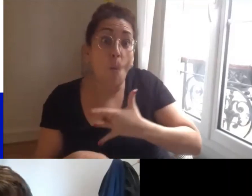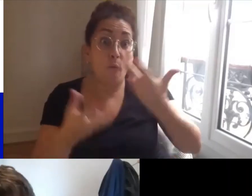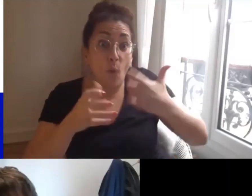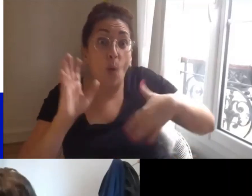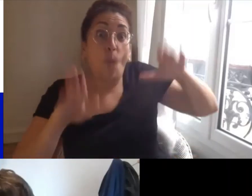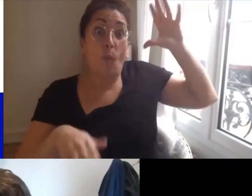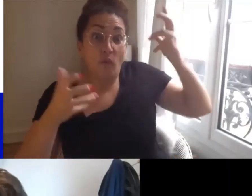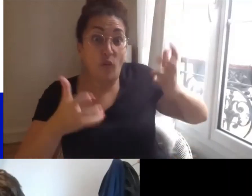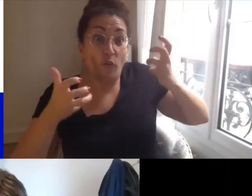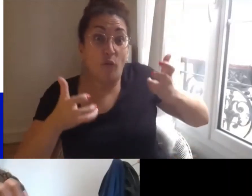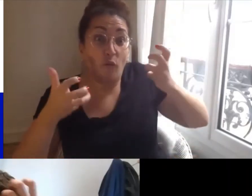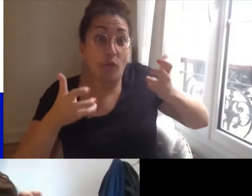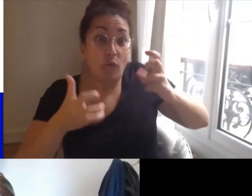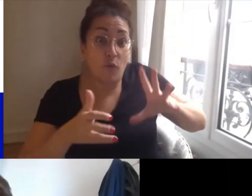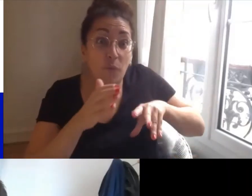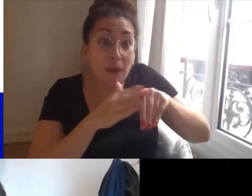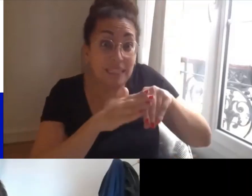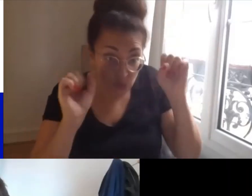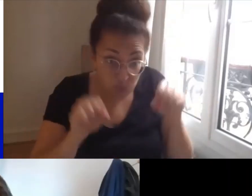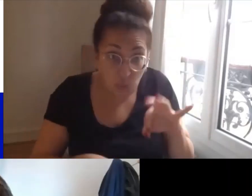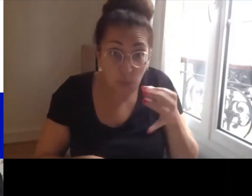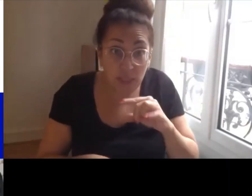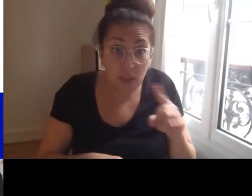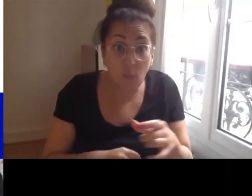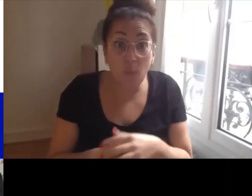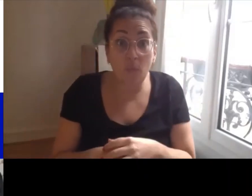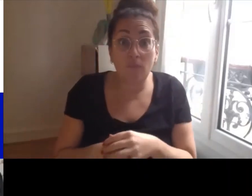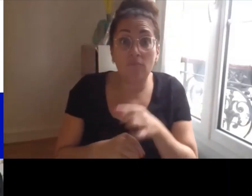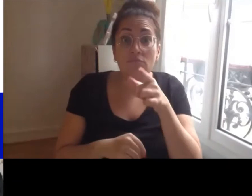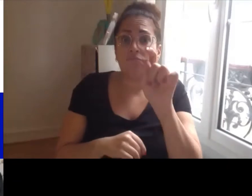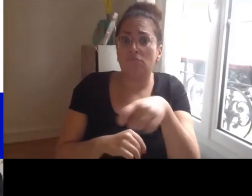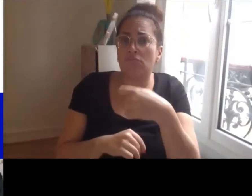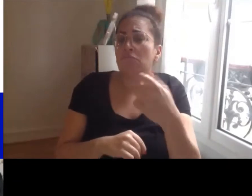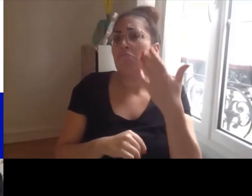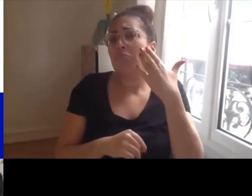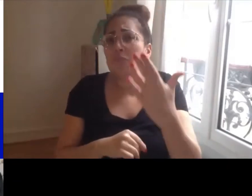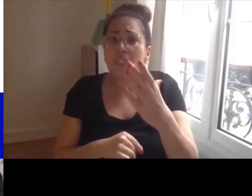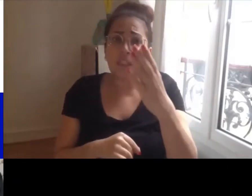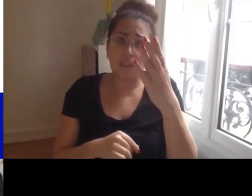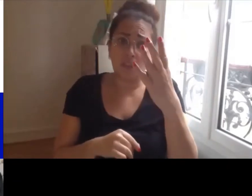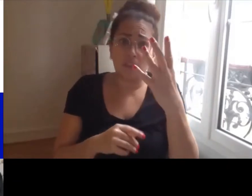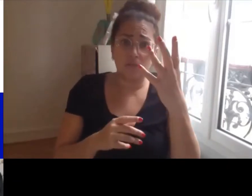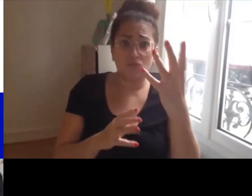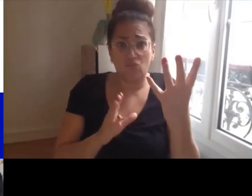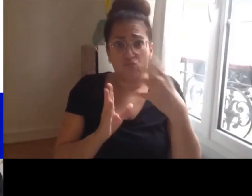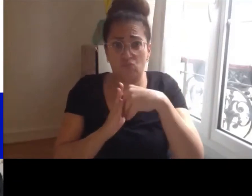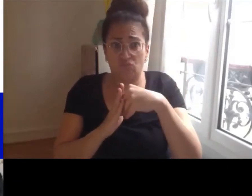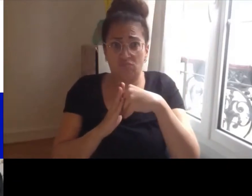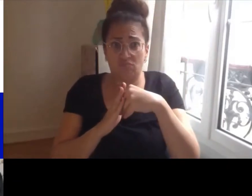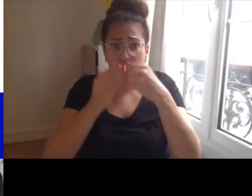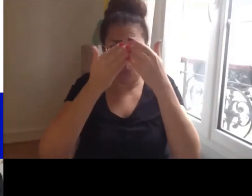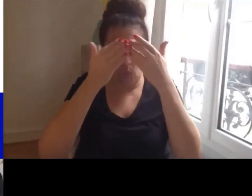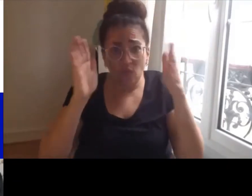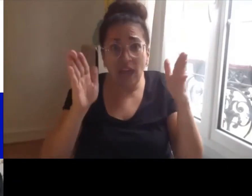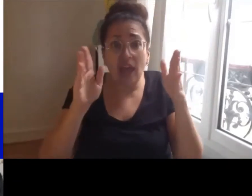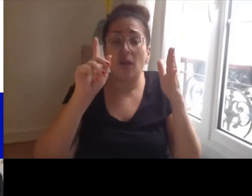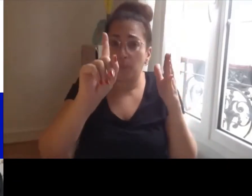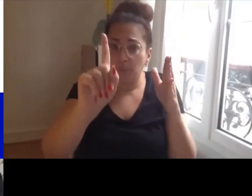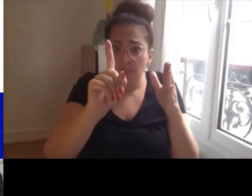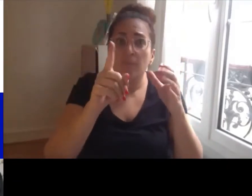Alors oui on est ouverte à toutes les contributions alors le on a déjà un comité de